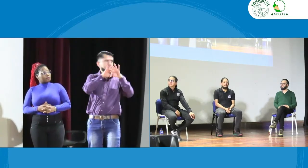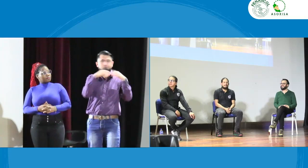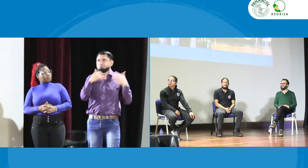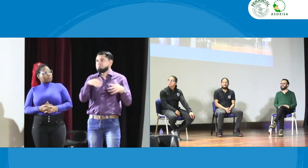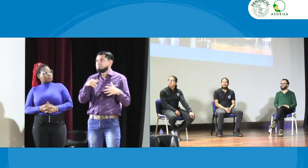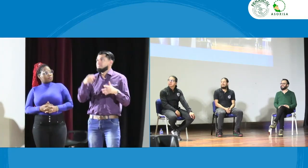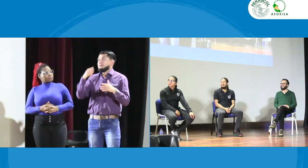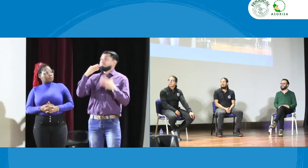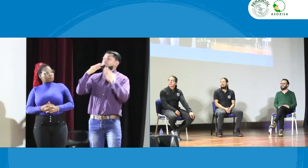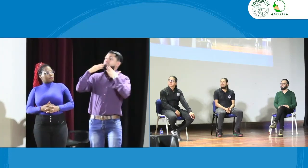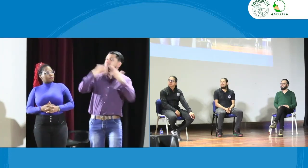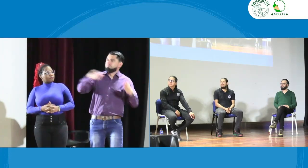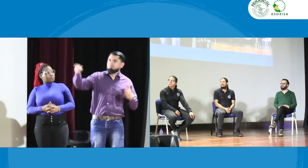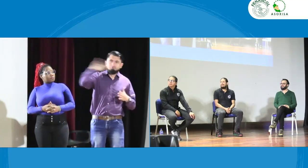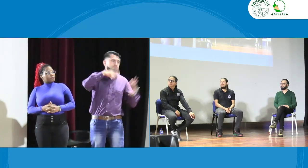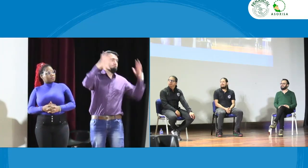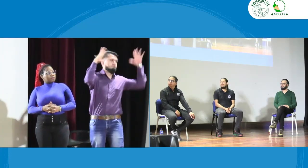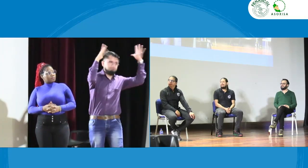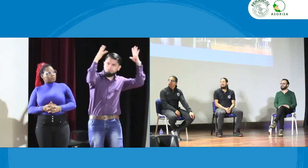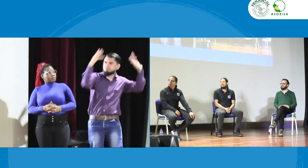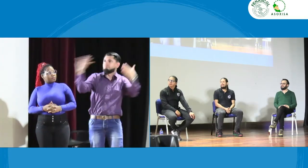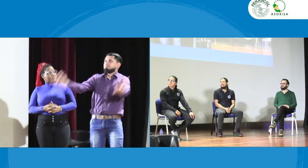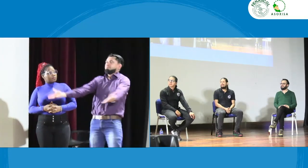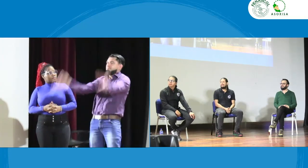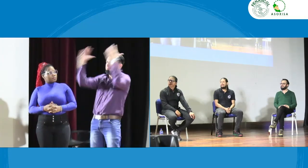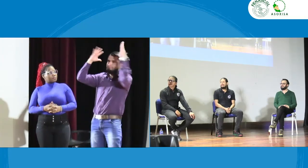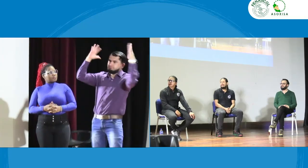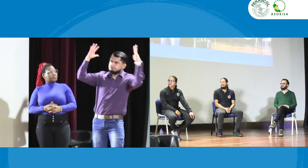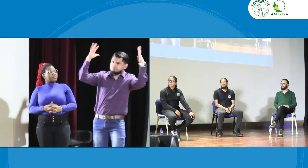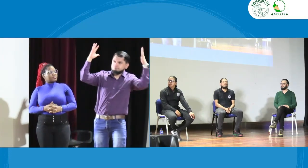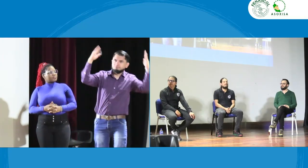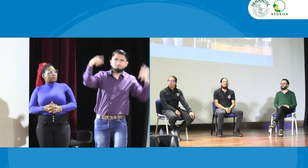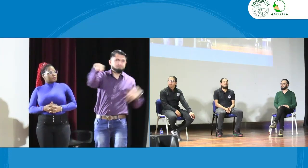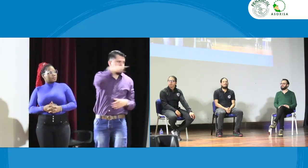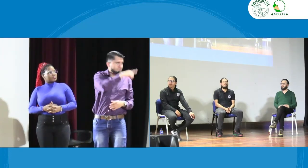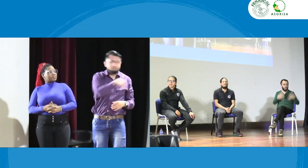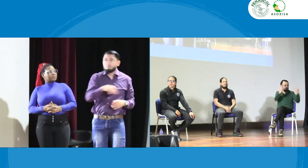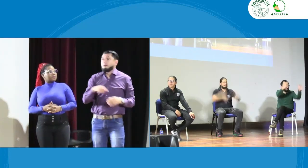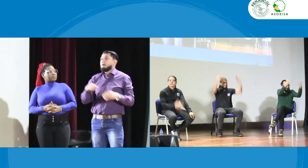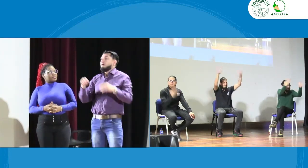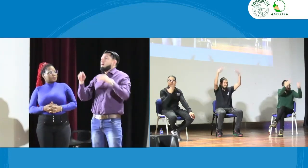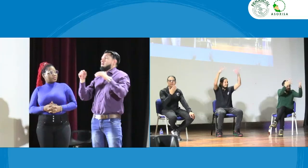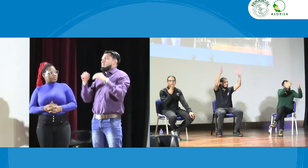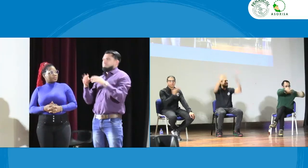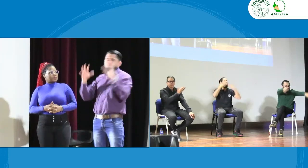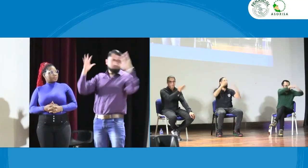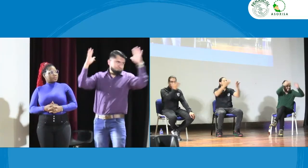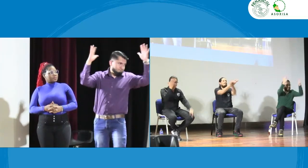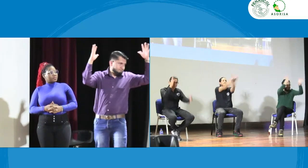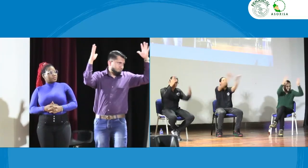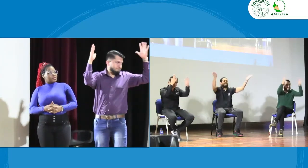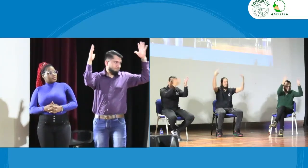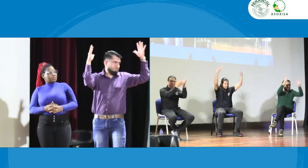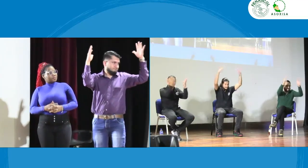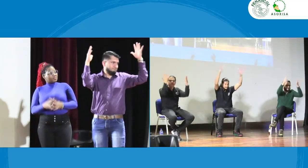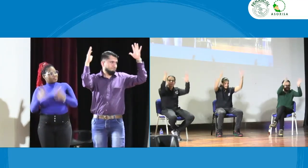código de ética del servicio de interpretación gracias démosles un aplauso y un agradecimiento a nuestros